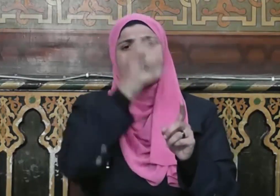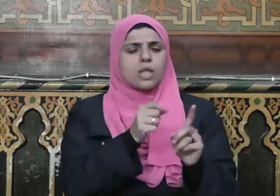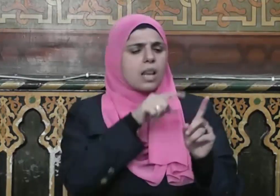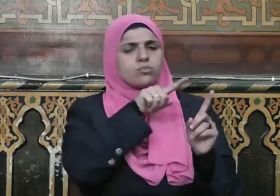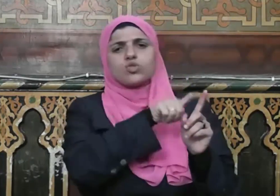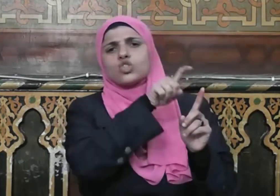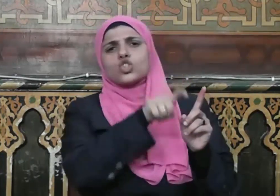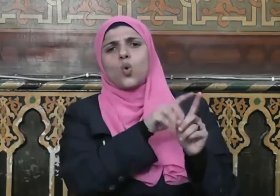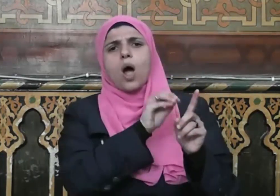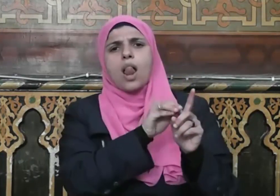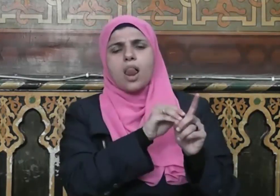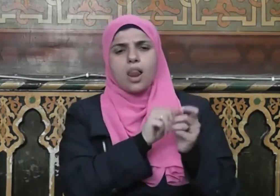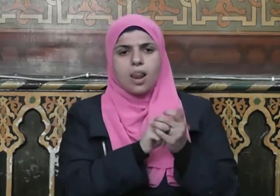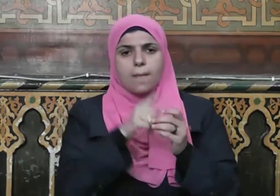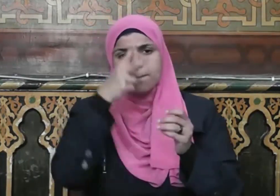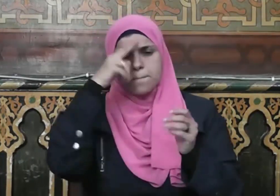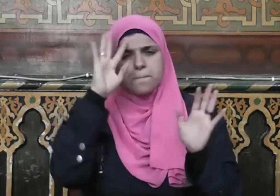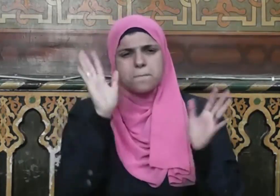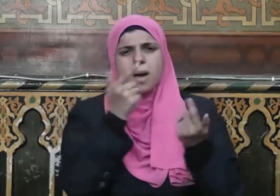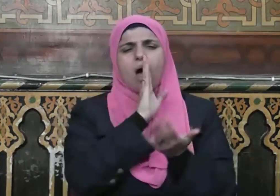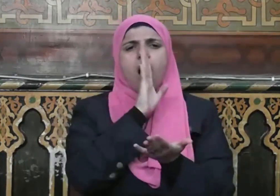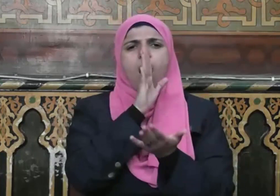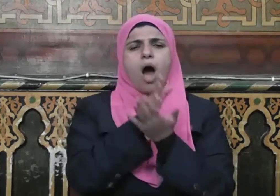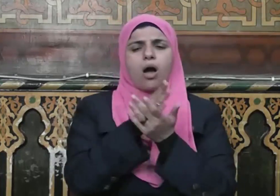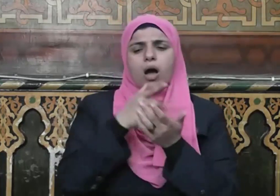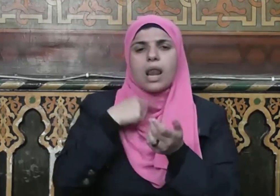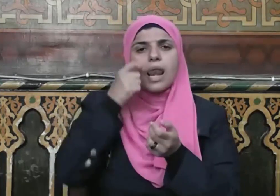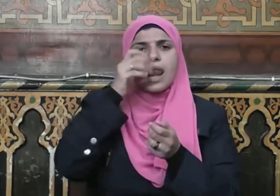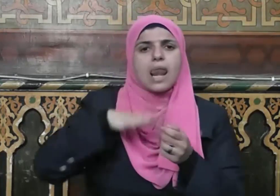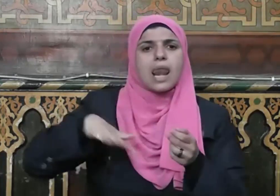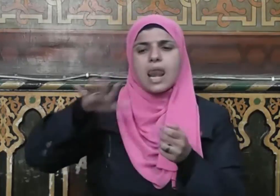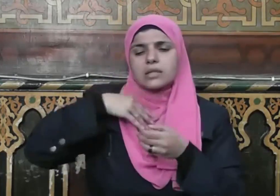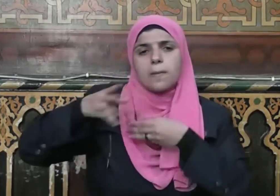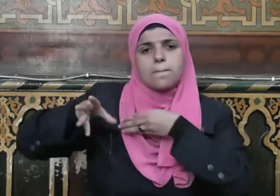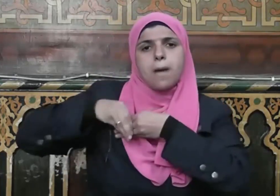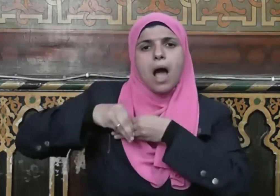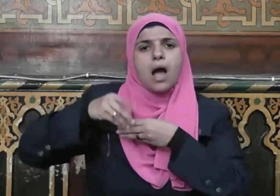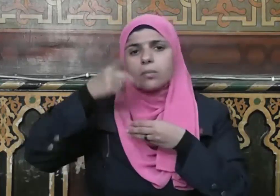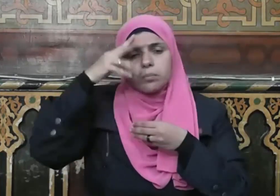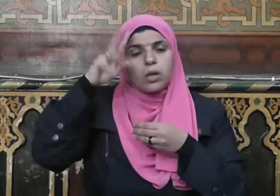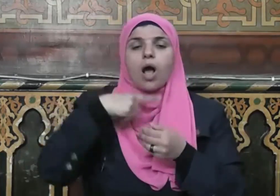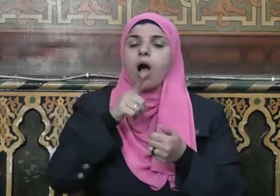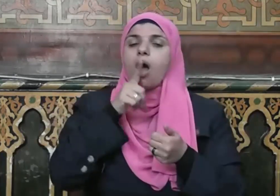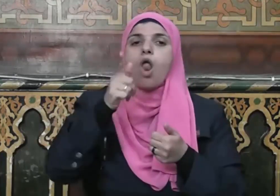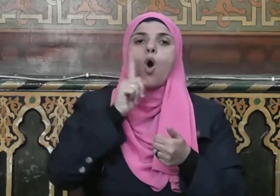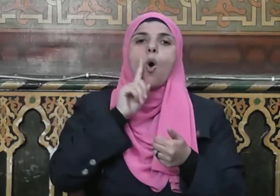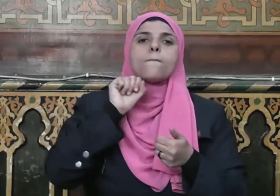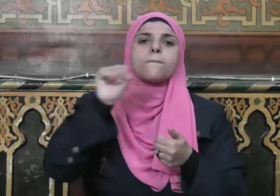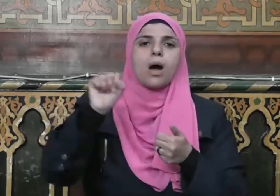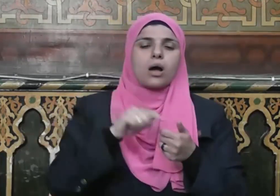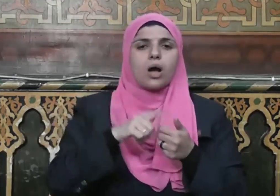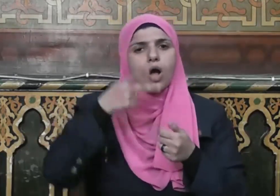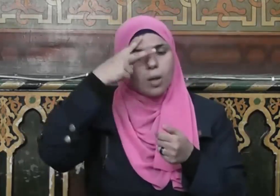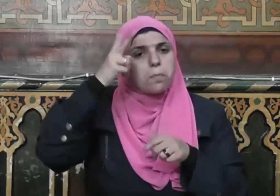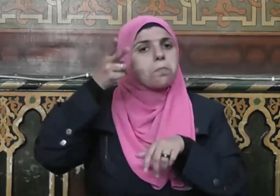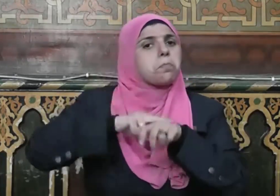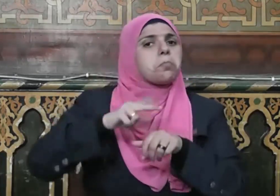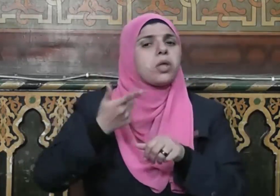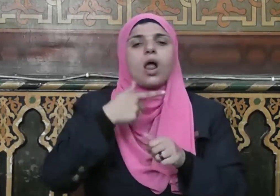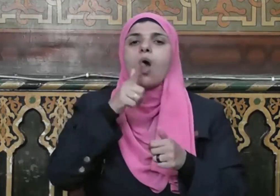النبي صلى الله عليه وسلم من أحق الناس وحسن صحابتي قال أمك قال